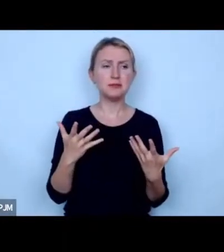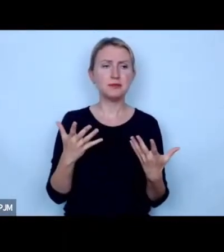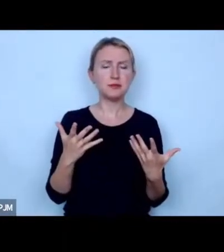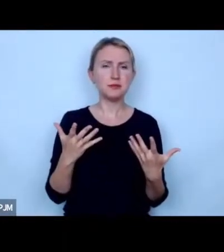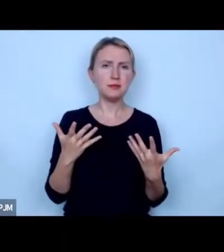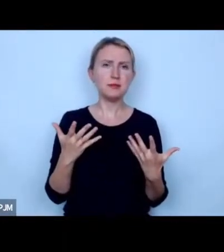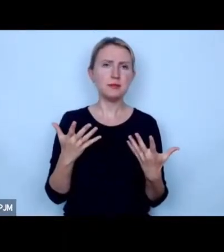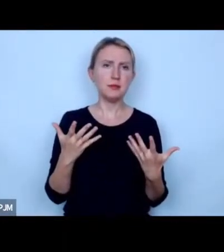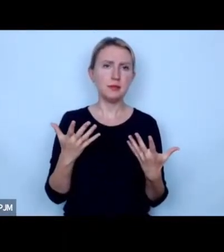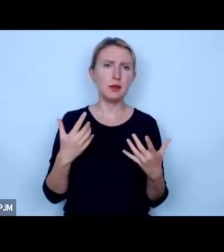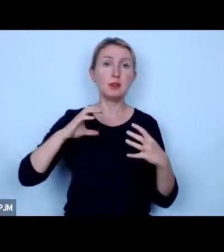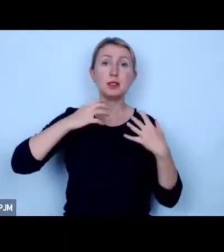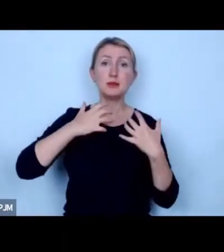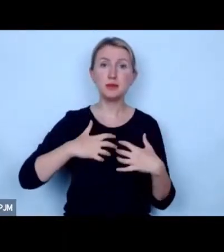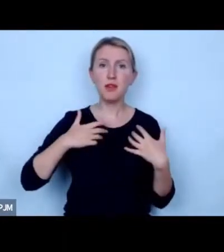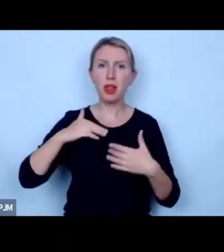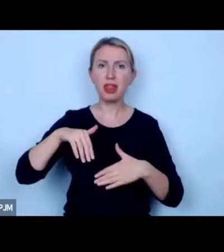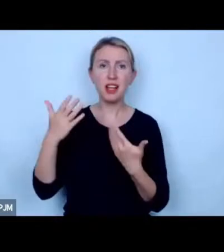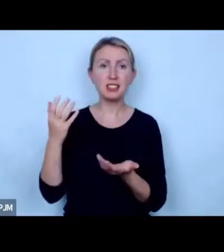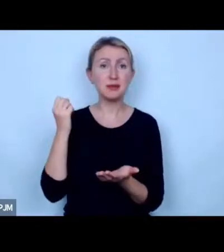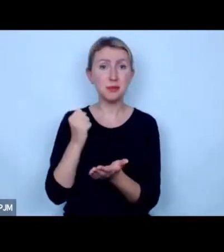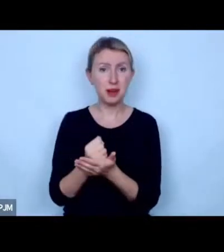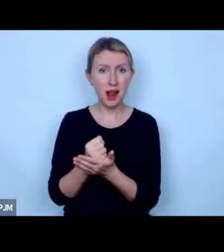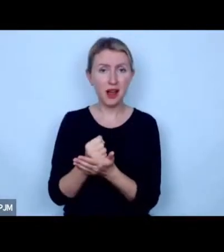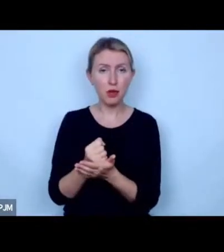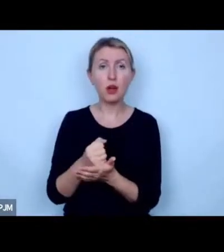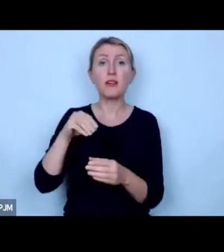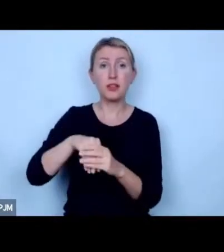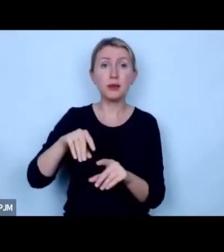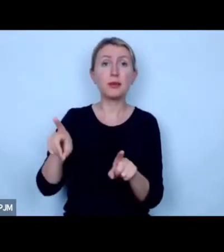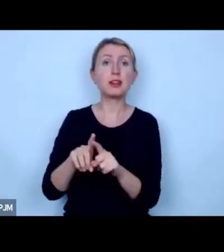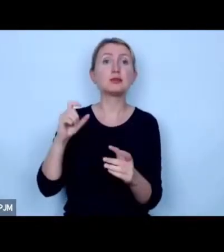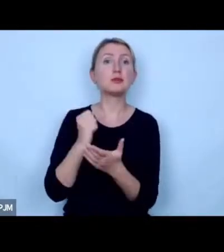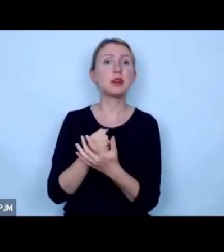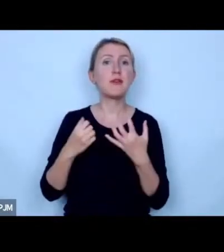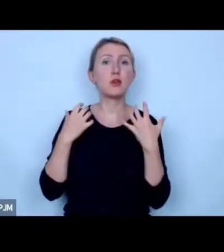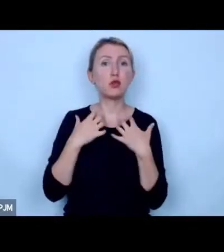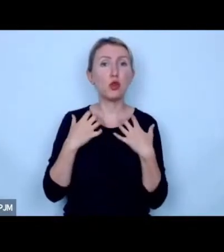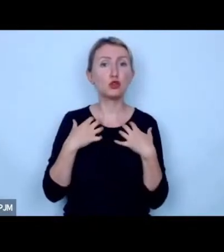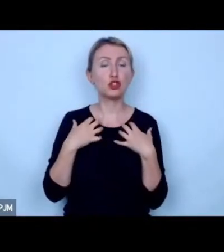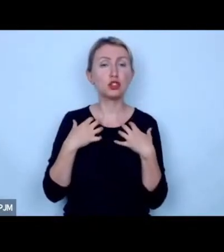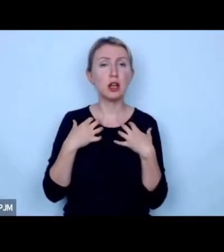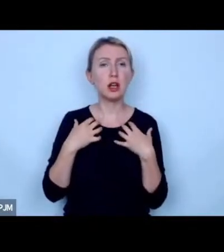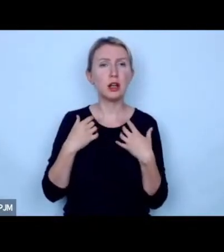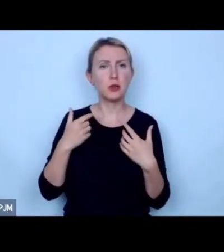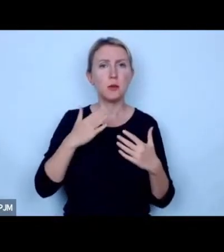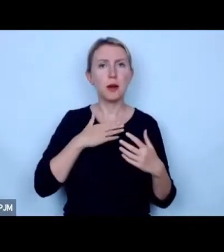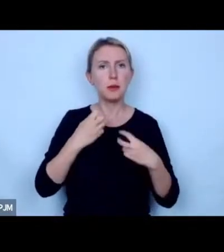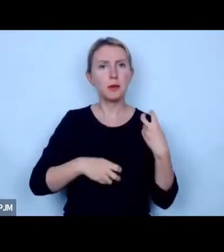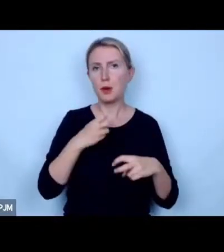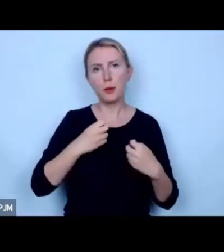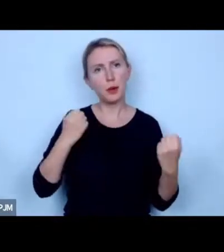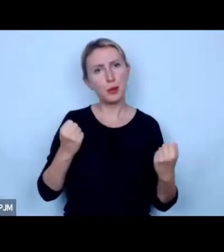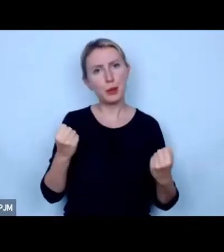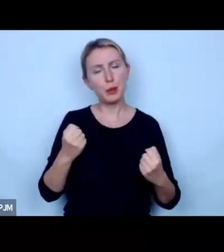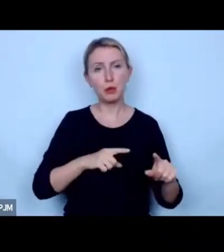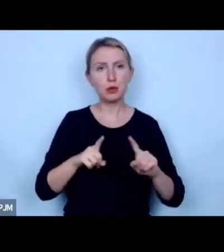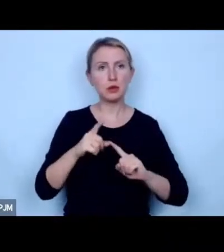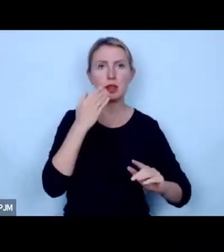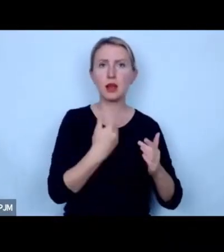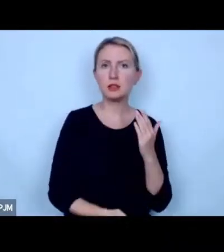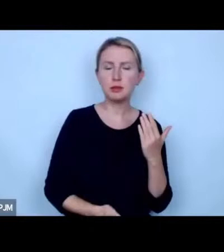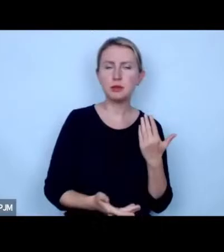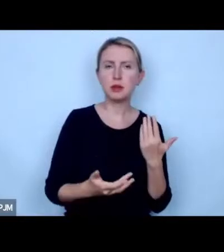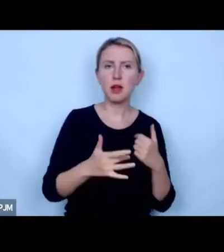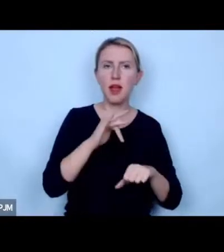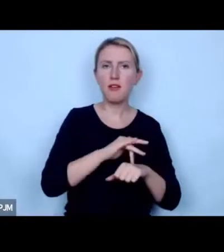zwierzętom prawa w tym prawo do życia no to jesteśmy w poważnym problemie to znaczy że tracimy pewne